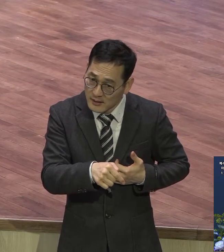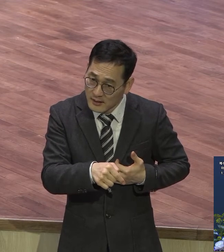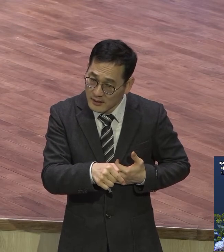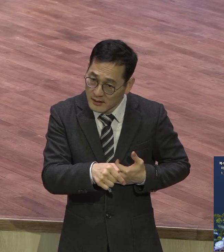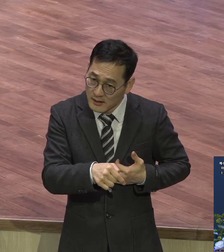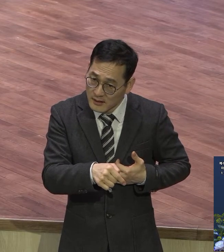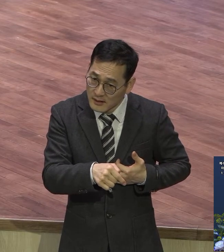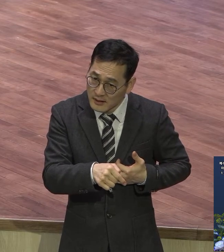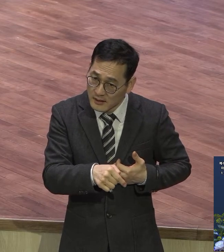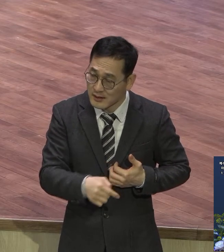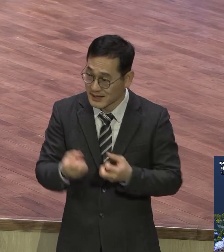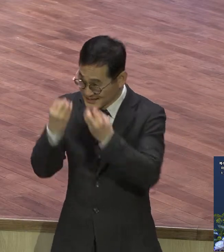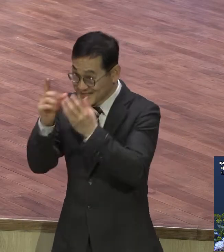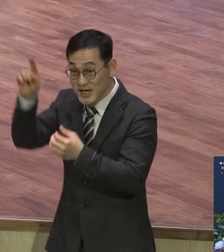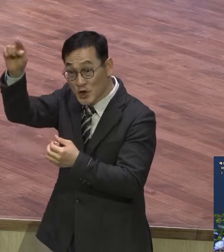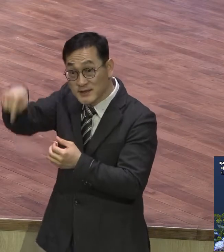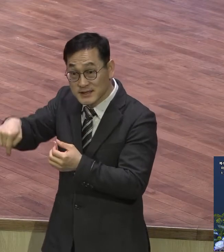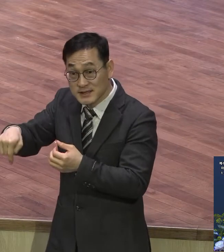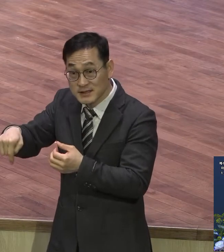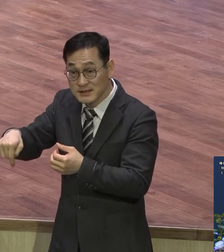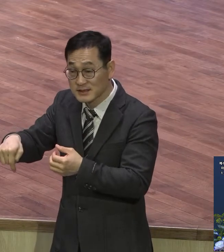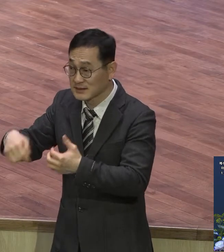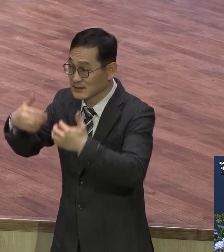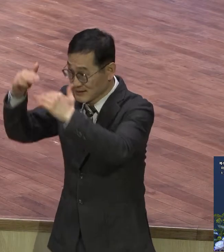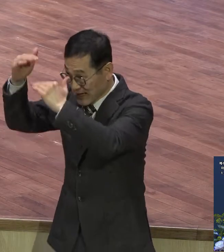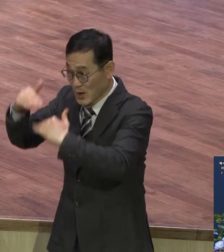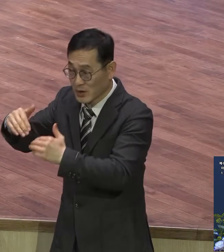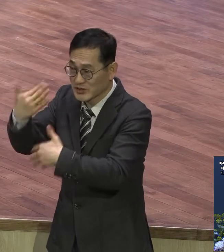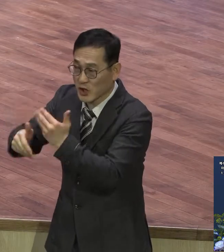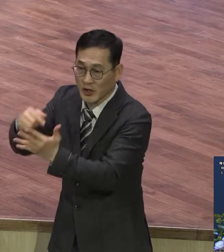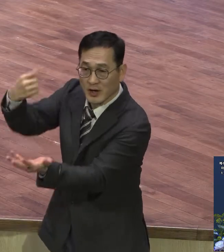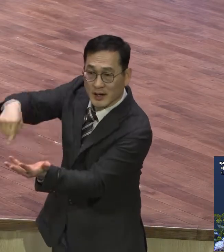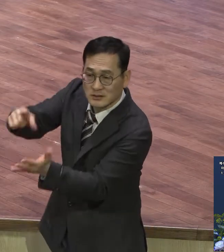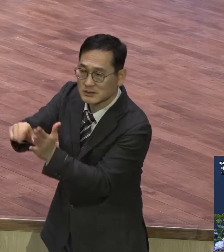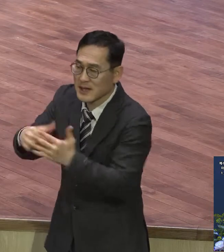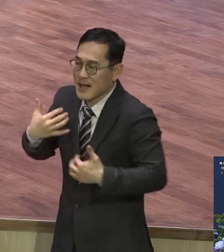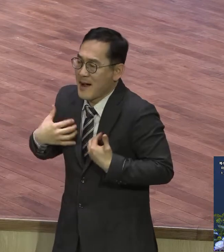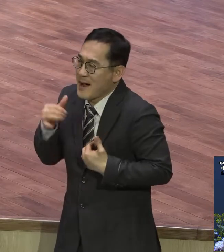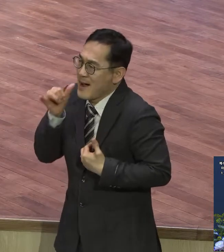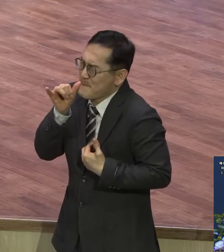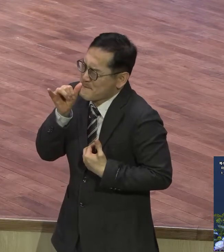침천기는 너무 재밌다는 거예요 성경 공부가 너무 재밌다는 거예요